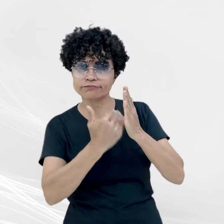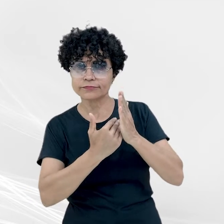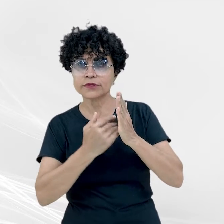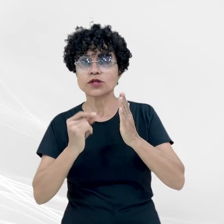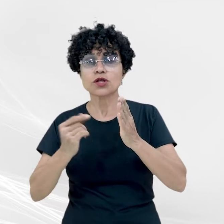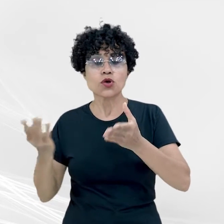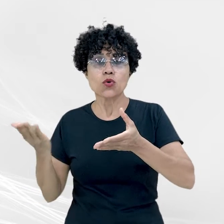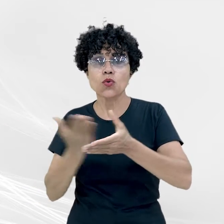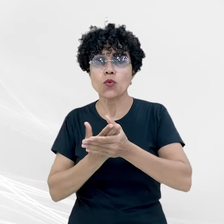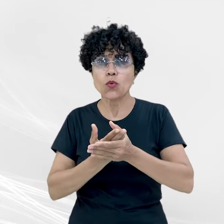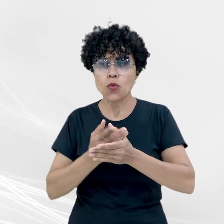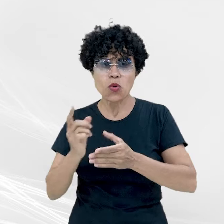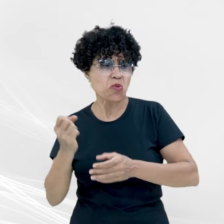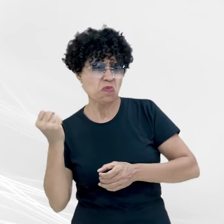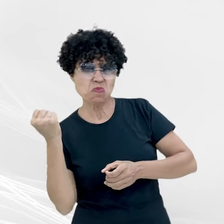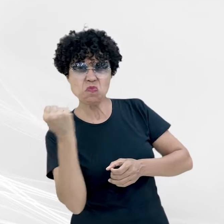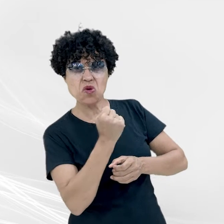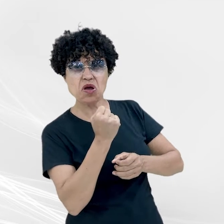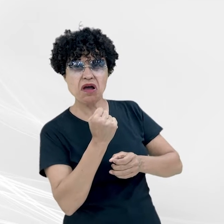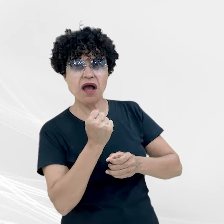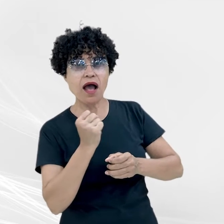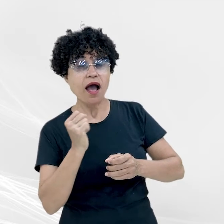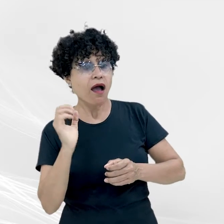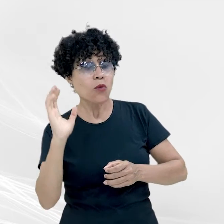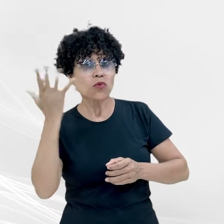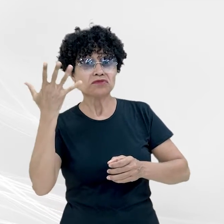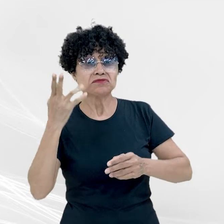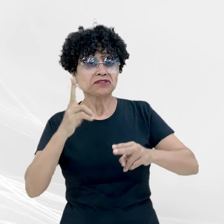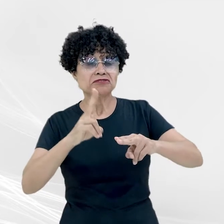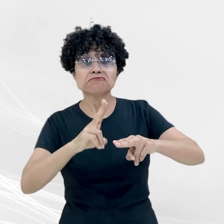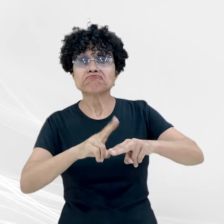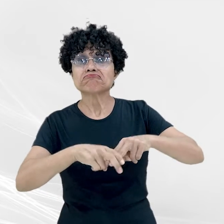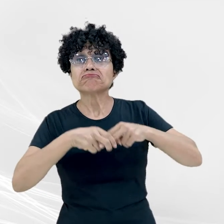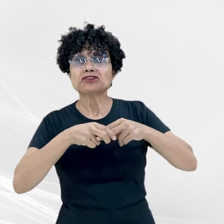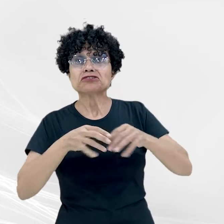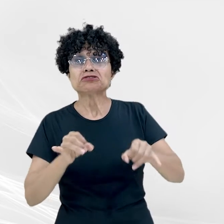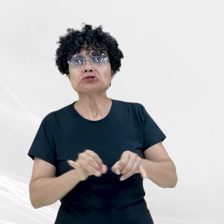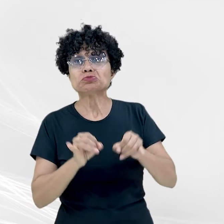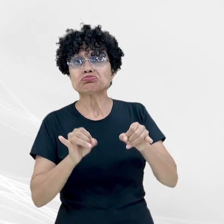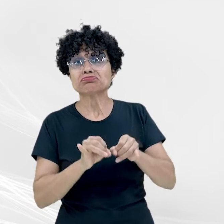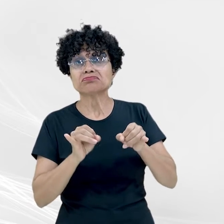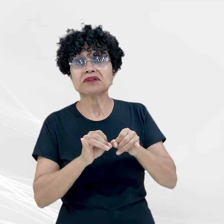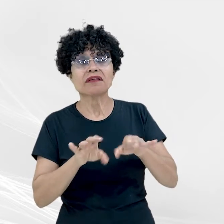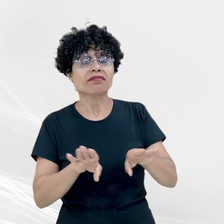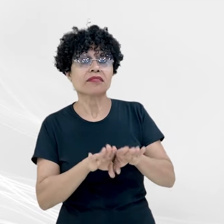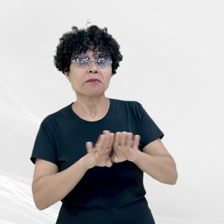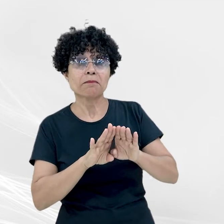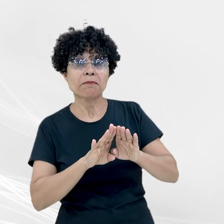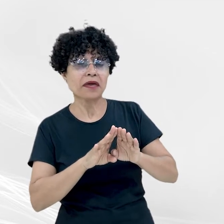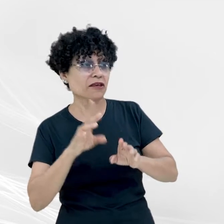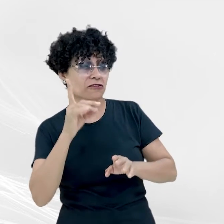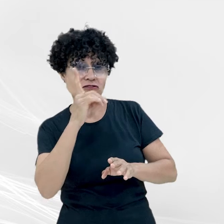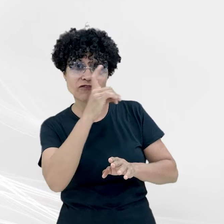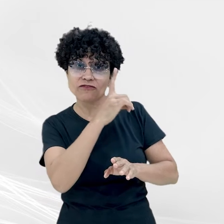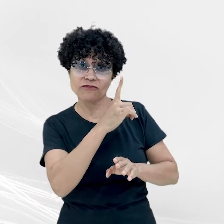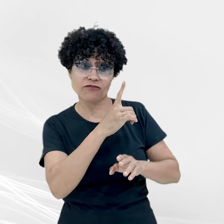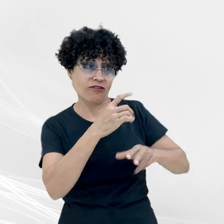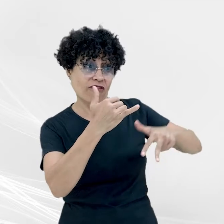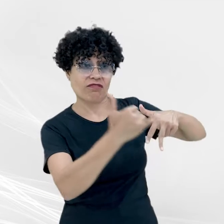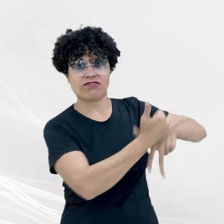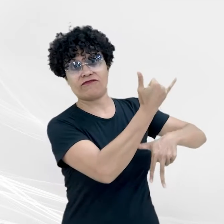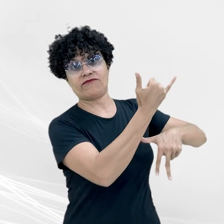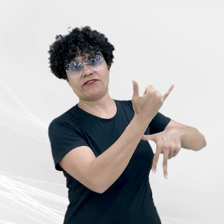foi de que o homicídio foi cometido por motivo torpe e com a utilização de recurso que dificultou a defesa da vítima.